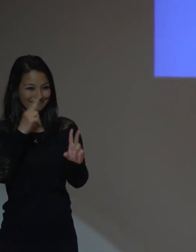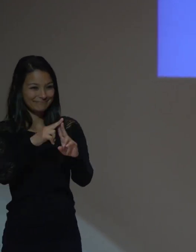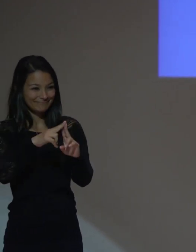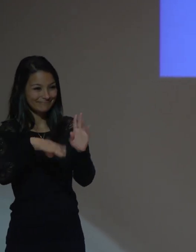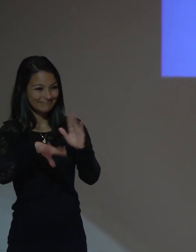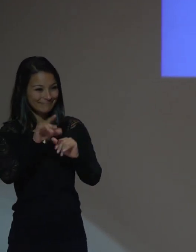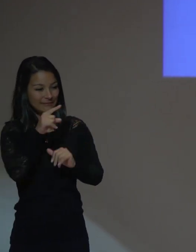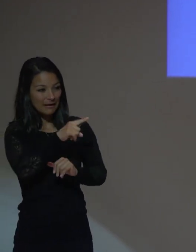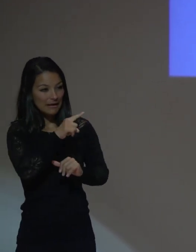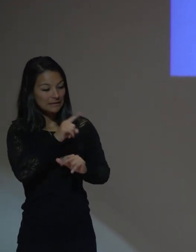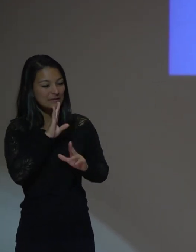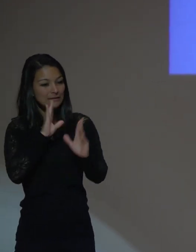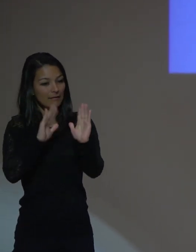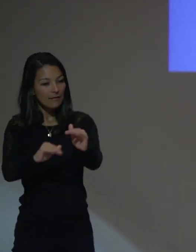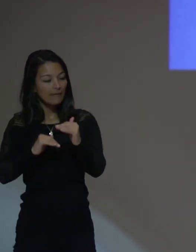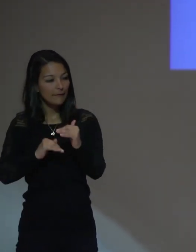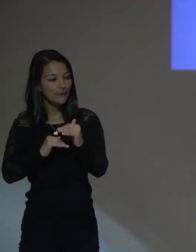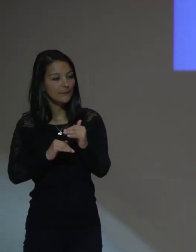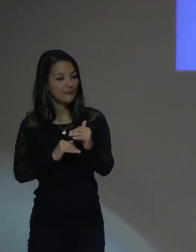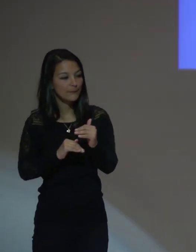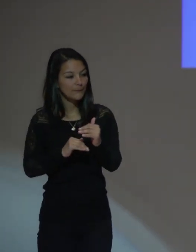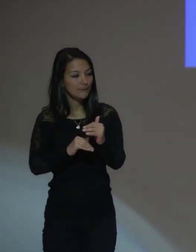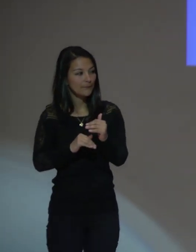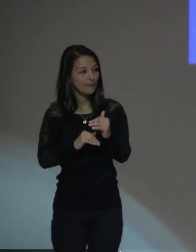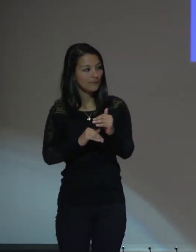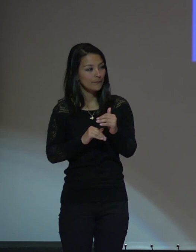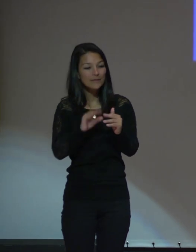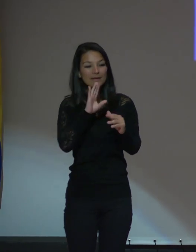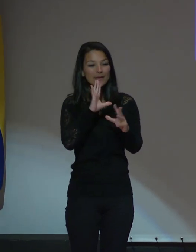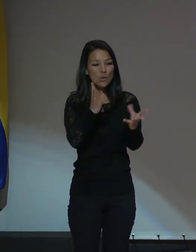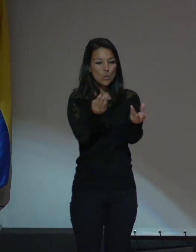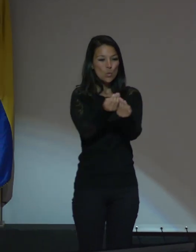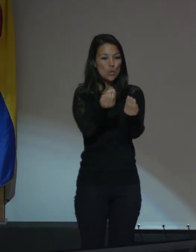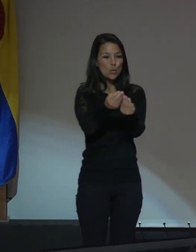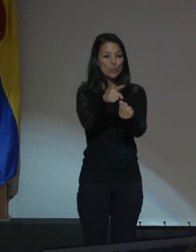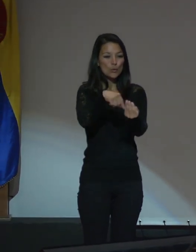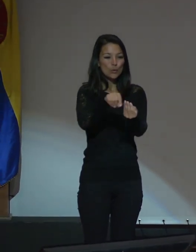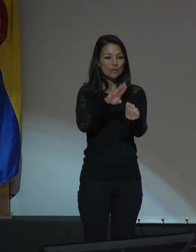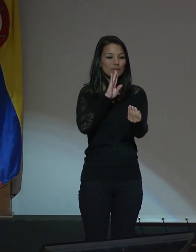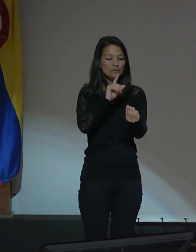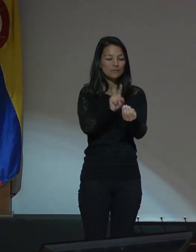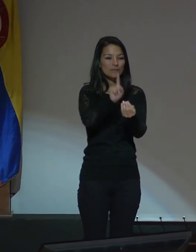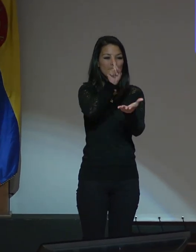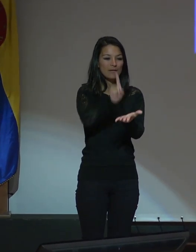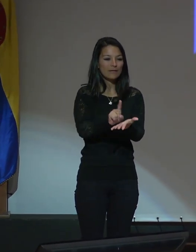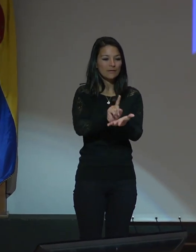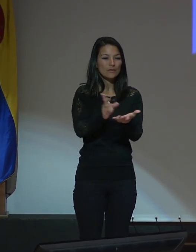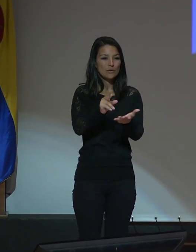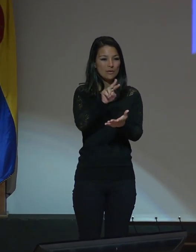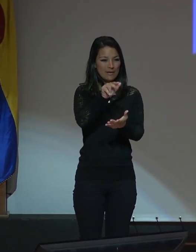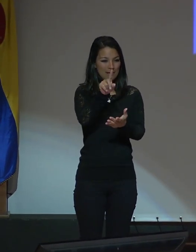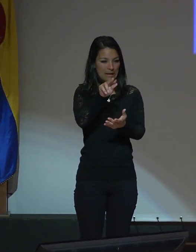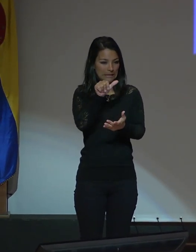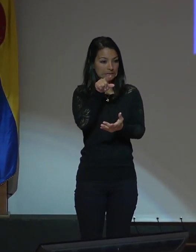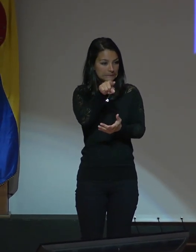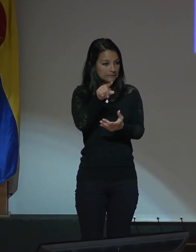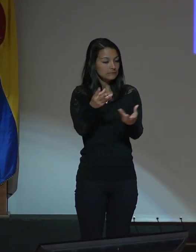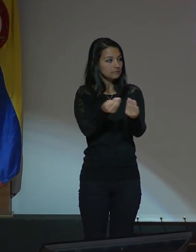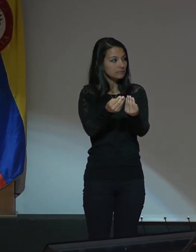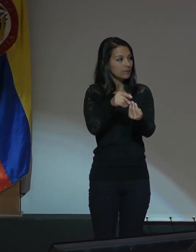es un regalo del grupo étnico NASA que